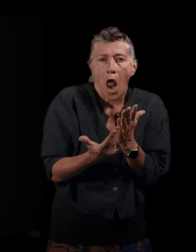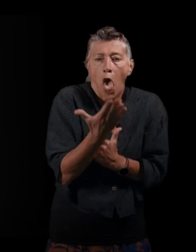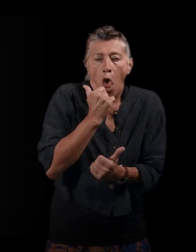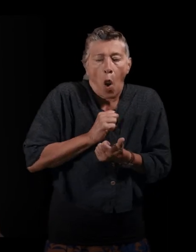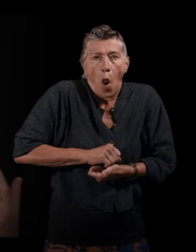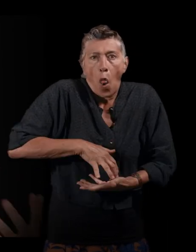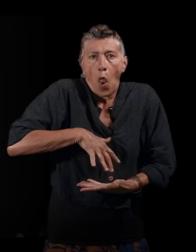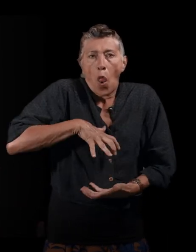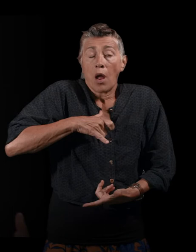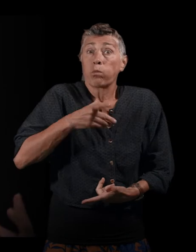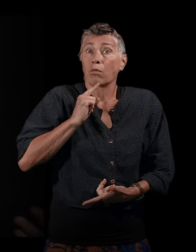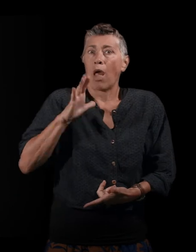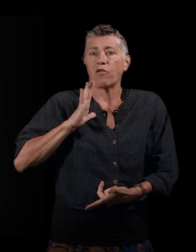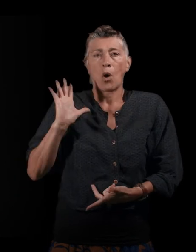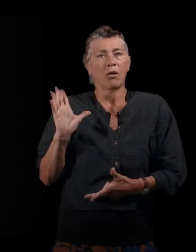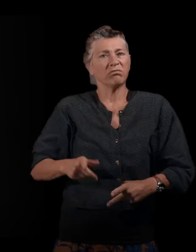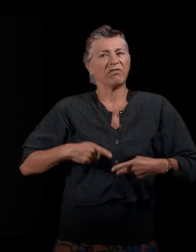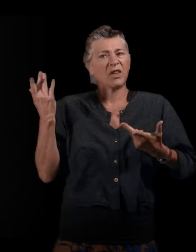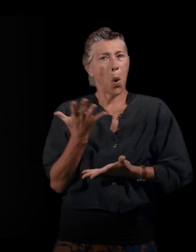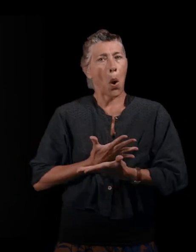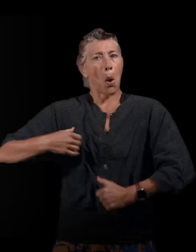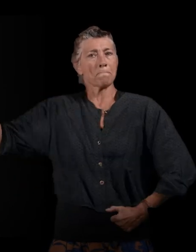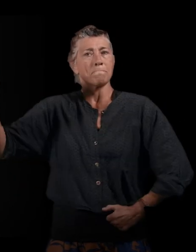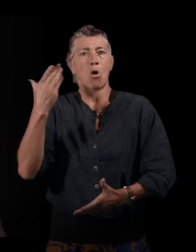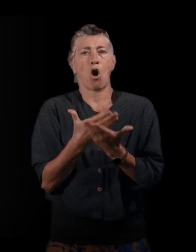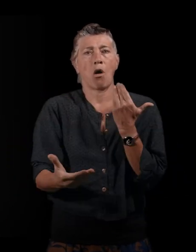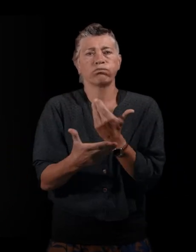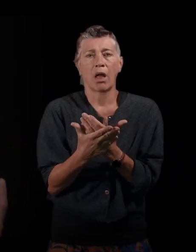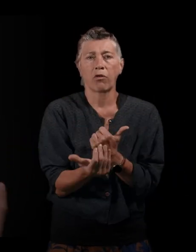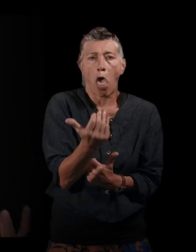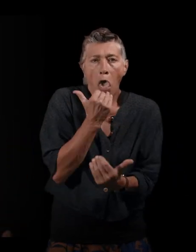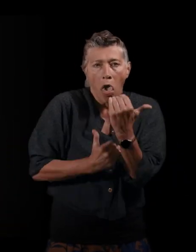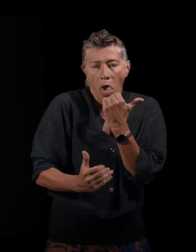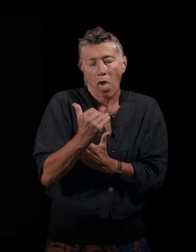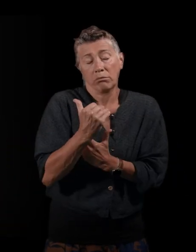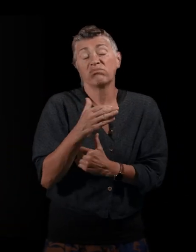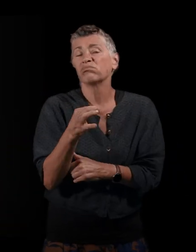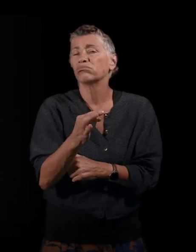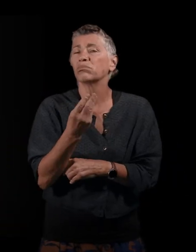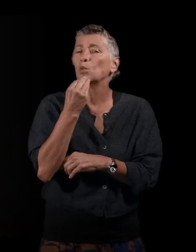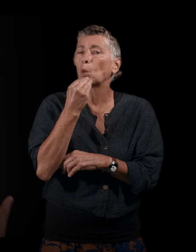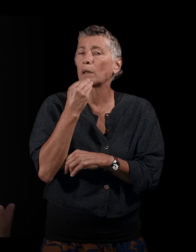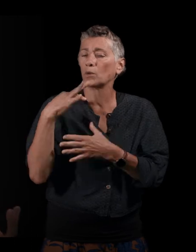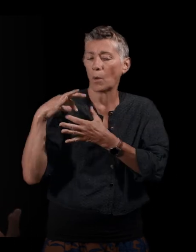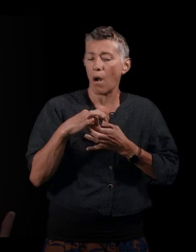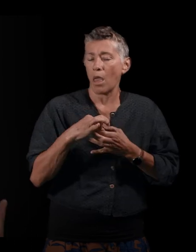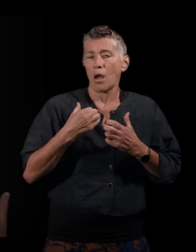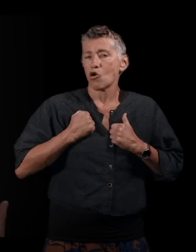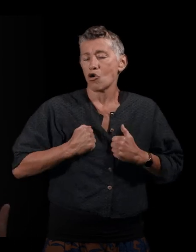vidée de son existence d'avant. Je pense que, oui, le rapport à la nourriture, au corps est très particulier dans un cas d